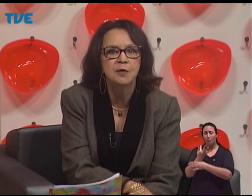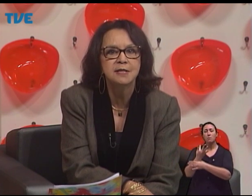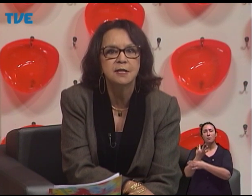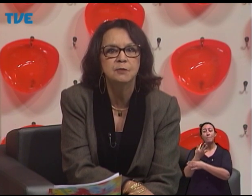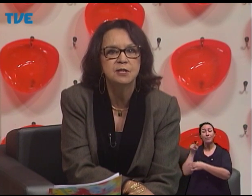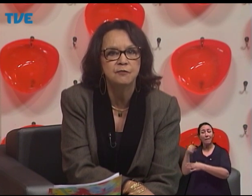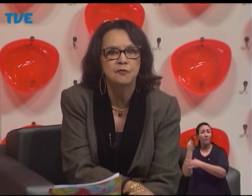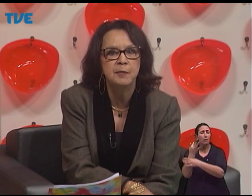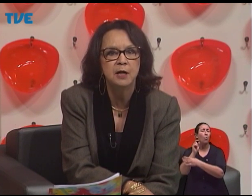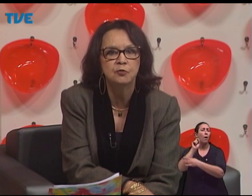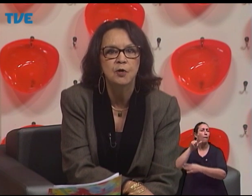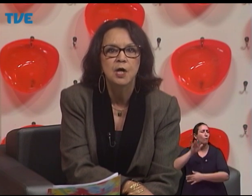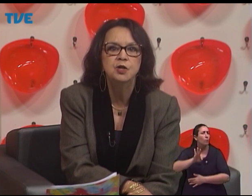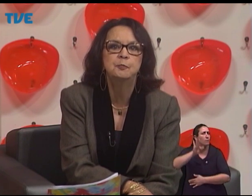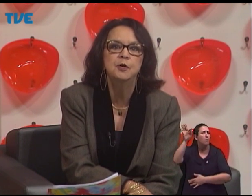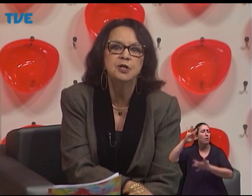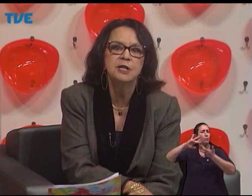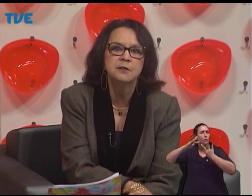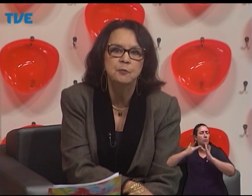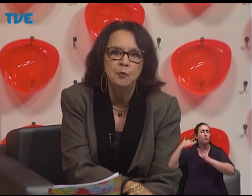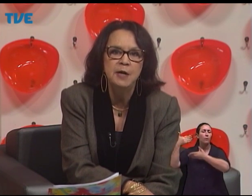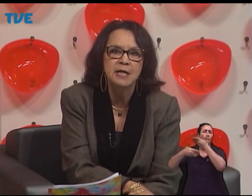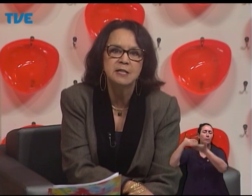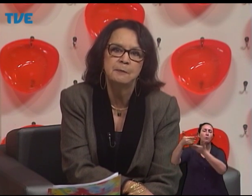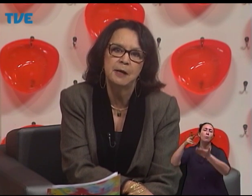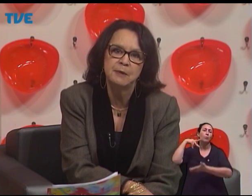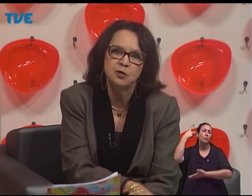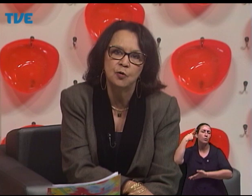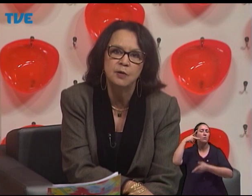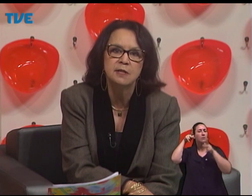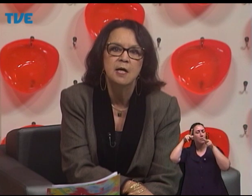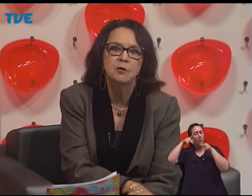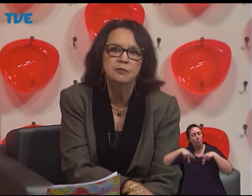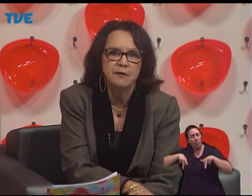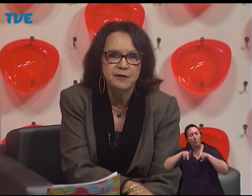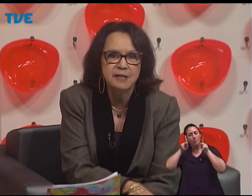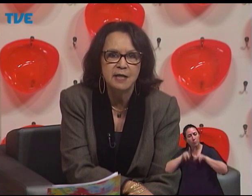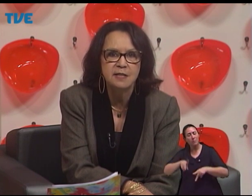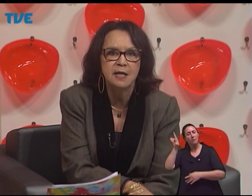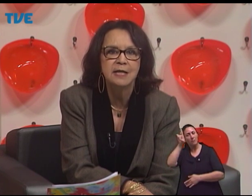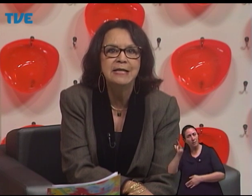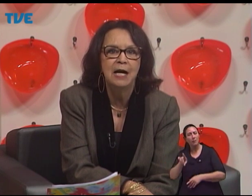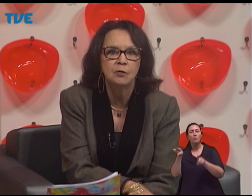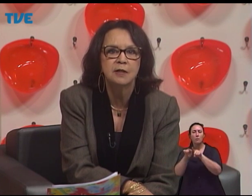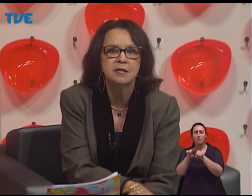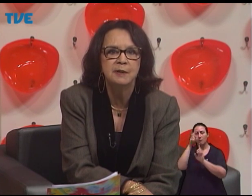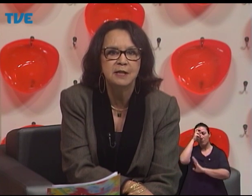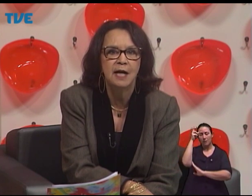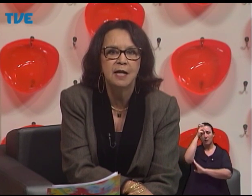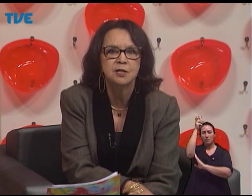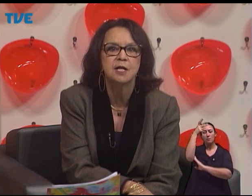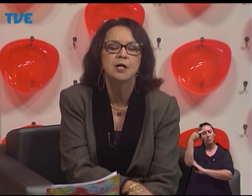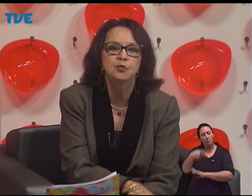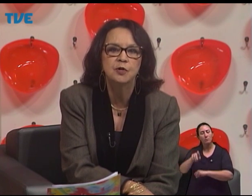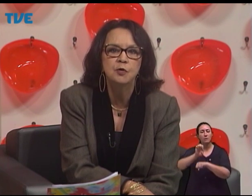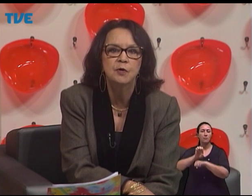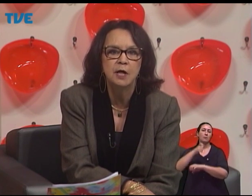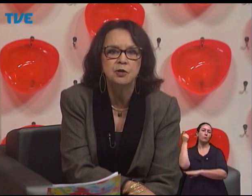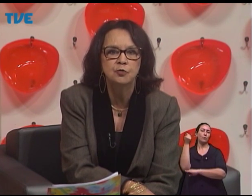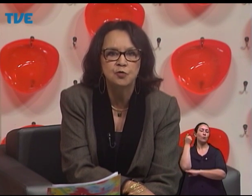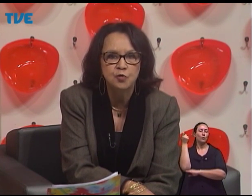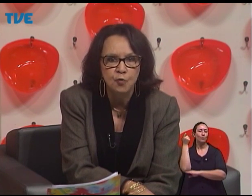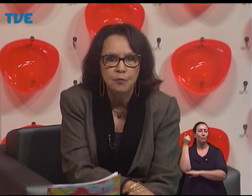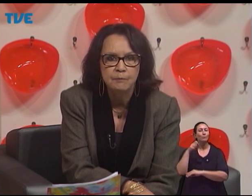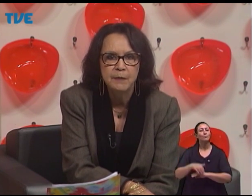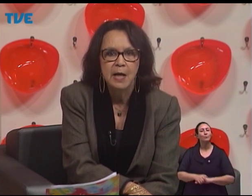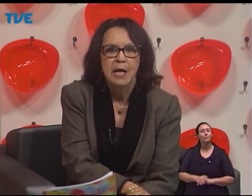de Articulação e Desenvolvimento de Políticas Públicas para Pessoas com Deficiência e Altas Habilidades do Rio